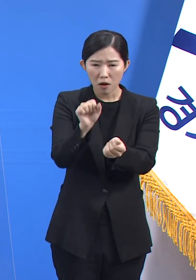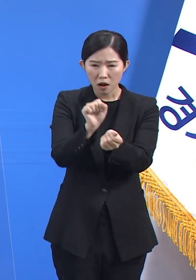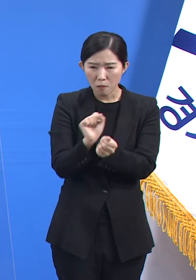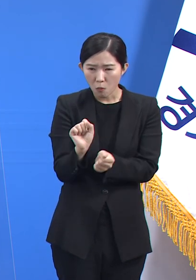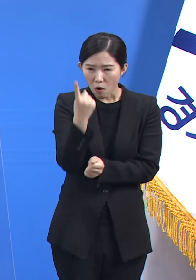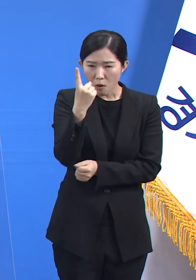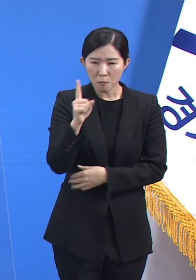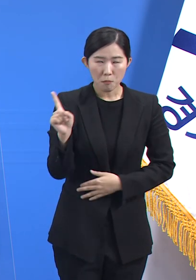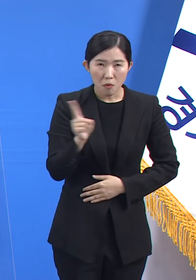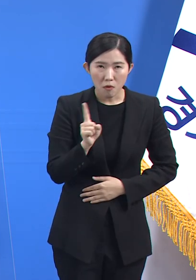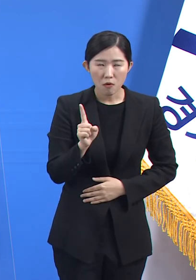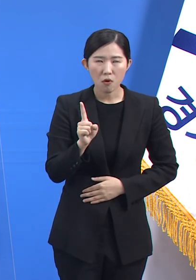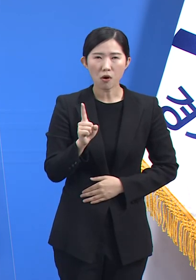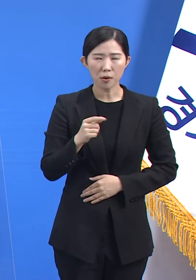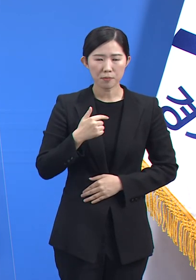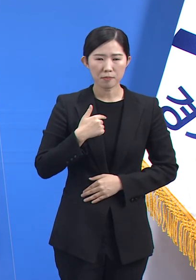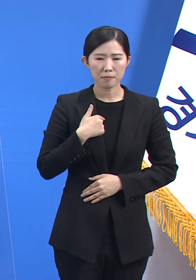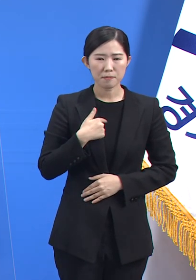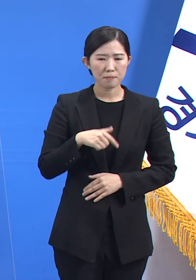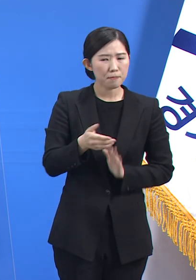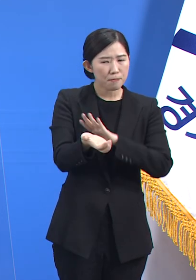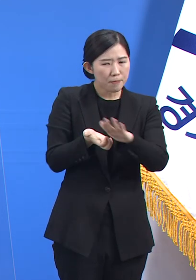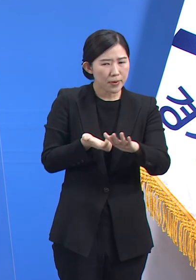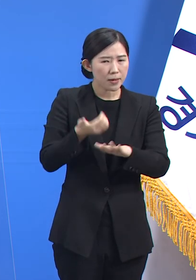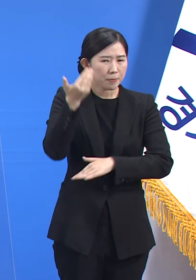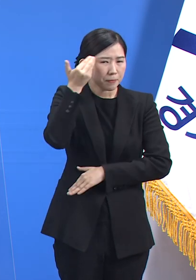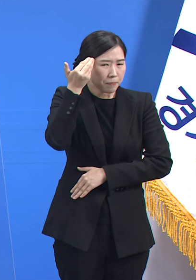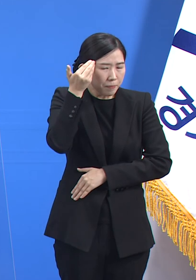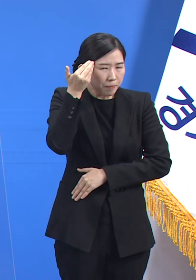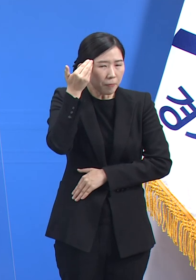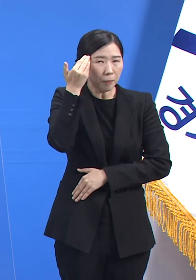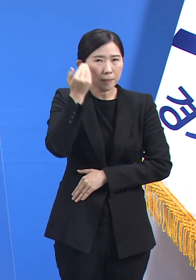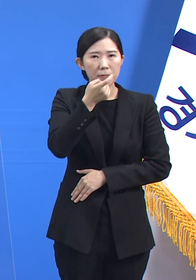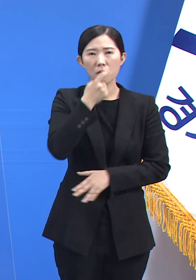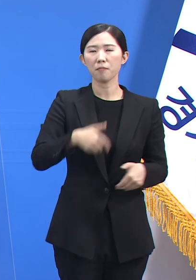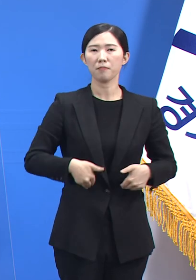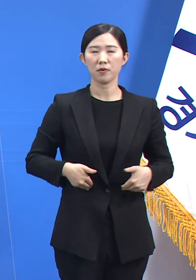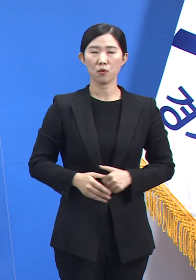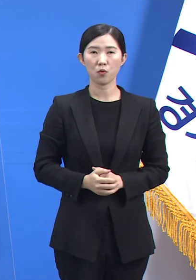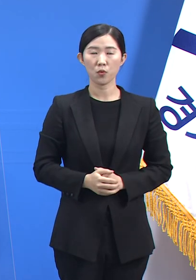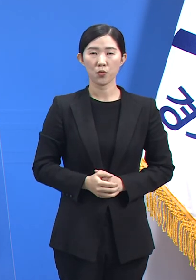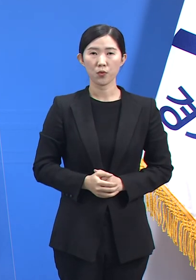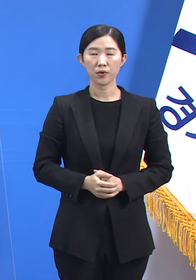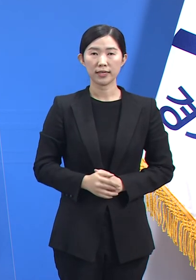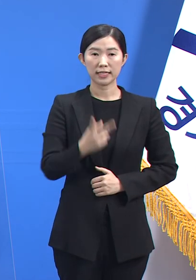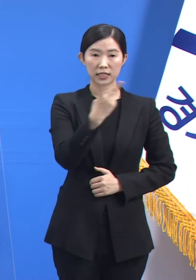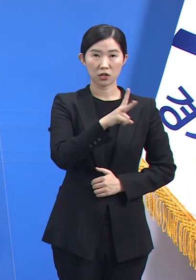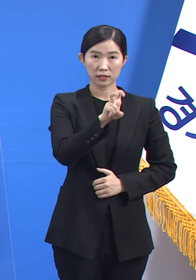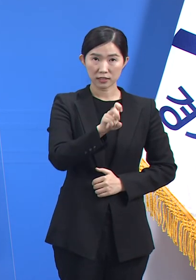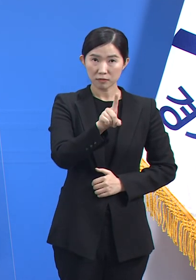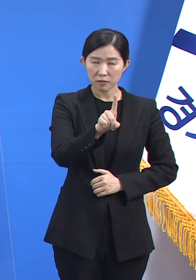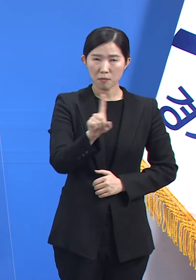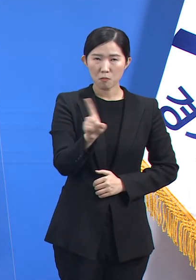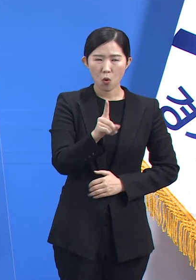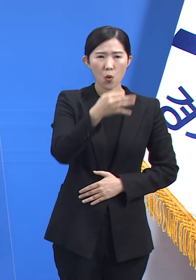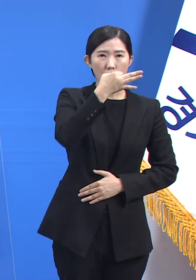2020년은 효과만 강조해도 괜찮을지 모르지만 2021년은 효율도 함께 고민해야 합니다.